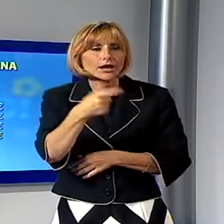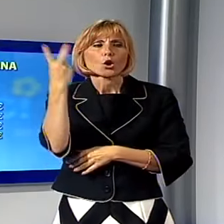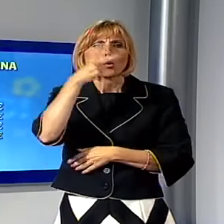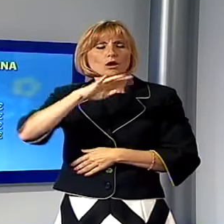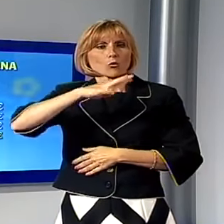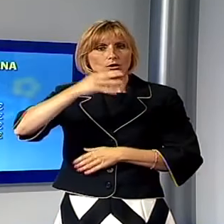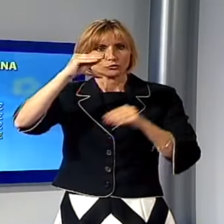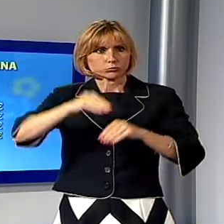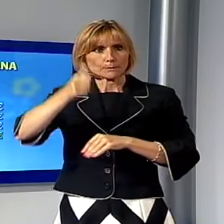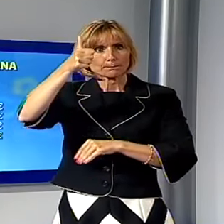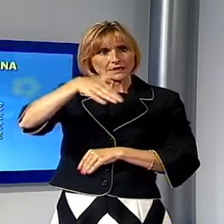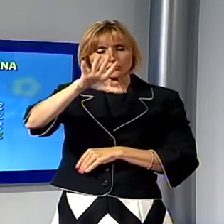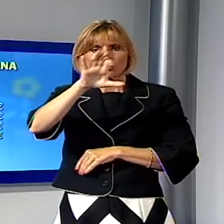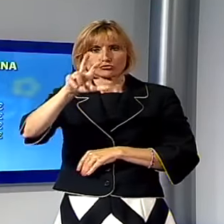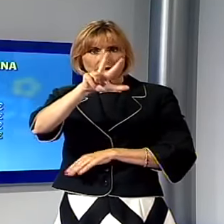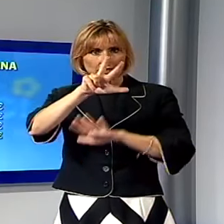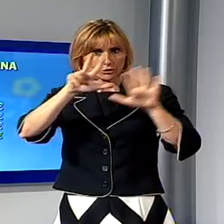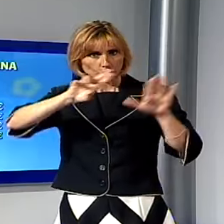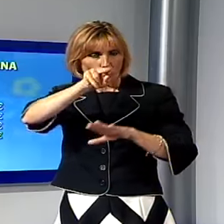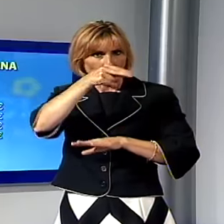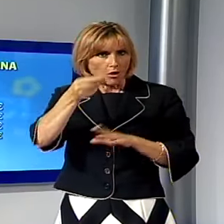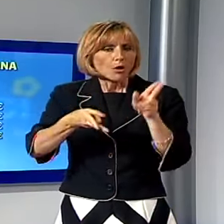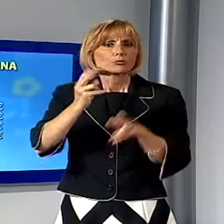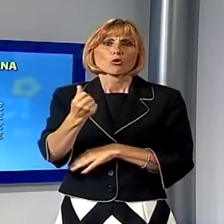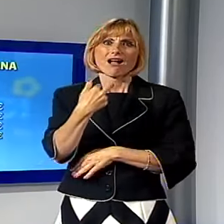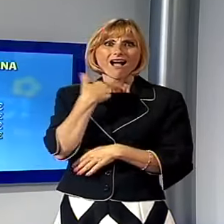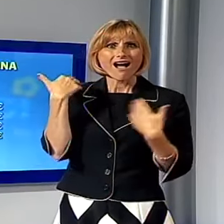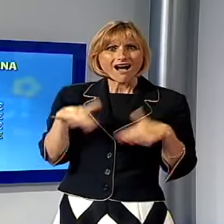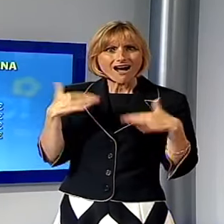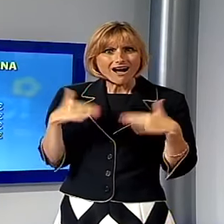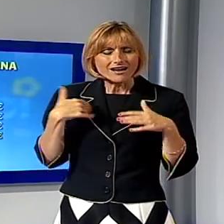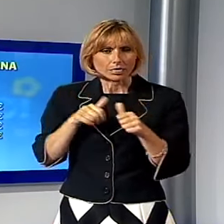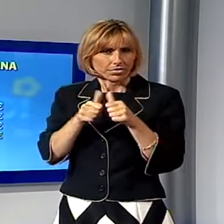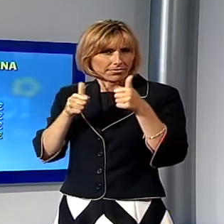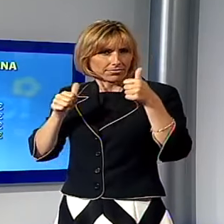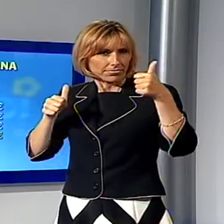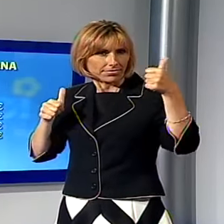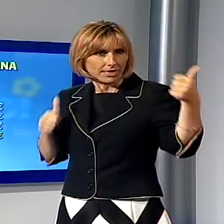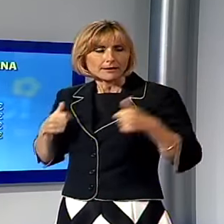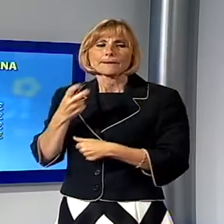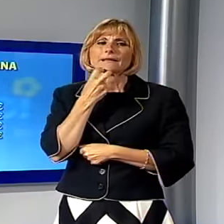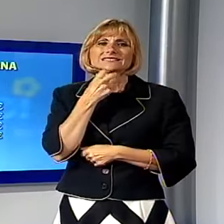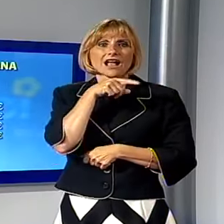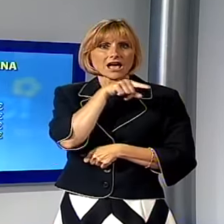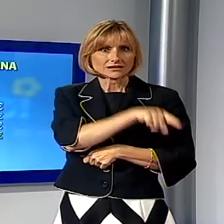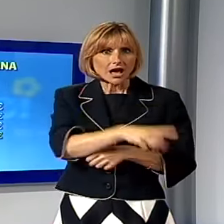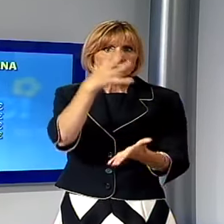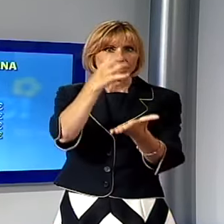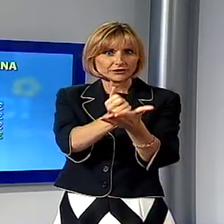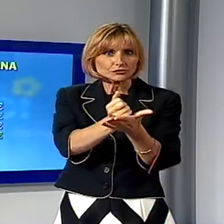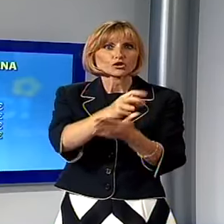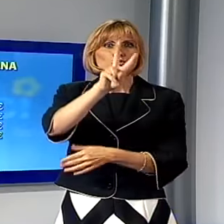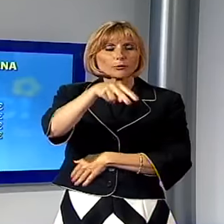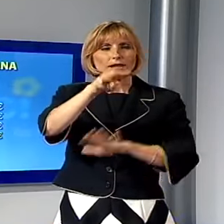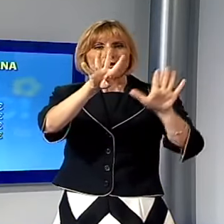.538 euro dunque è tra le più care anche se a notevole distanza da Massa Carrara che vince la speciale classifica